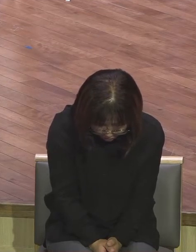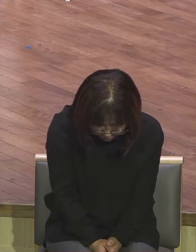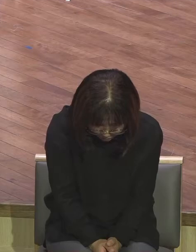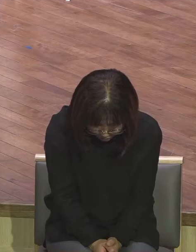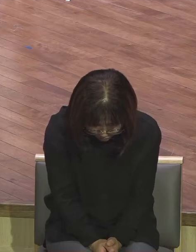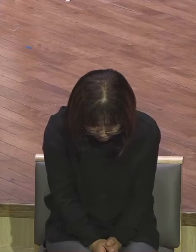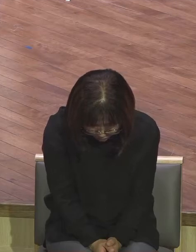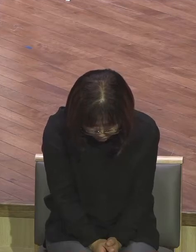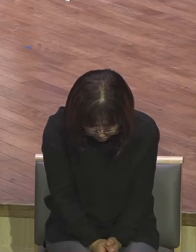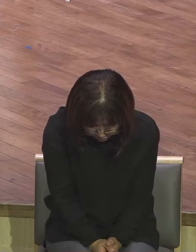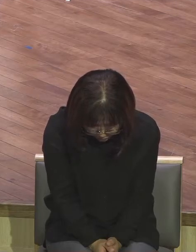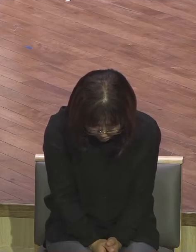아버지 아버지,